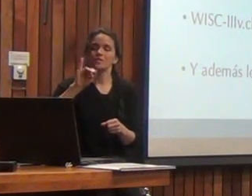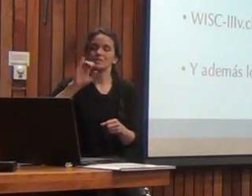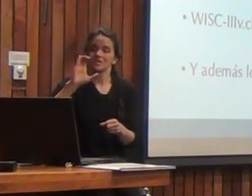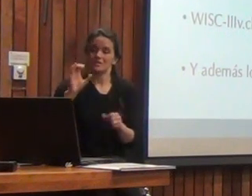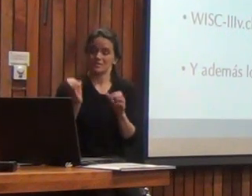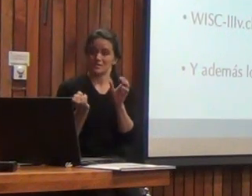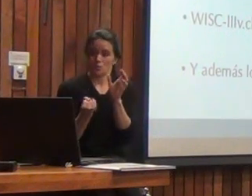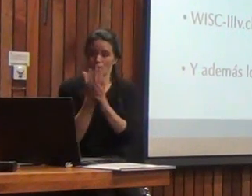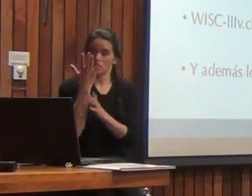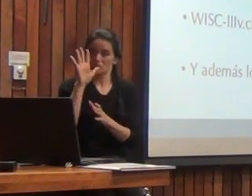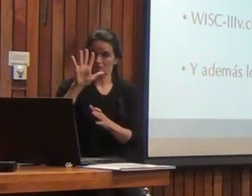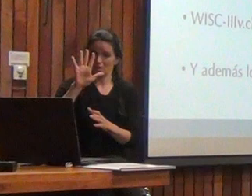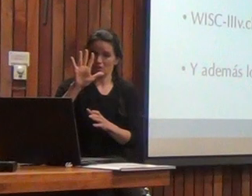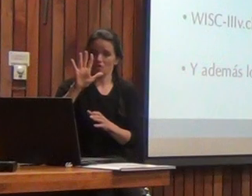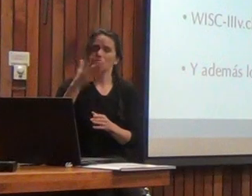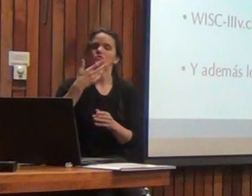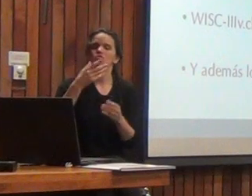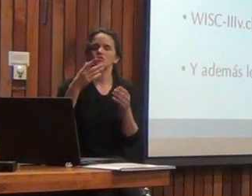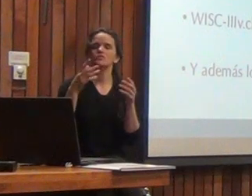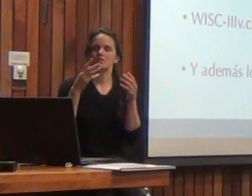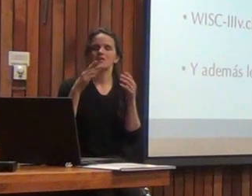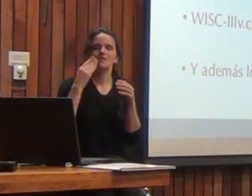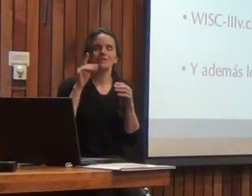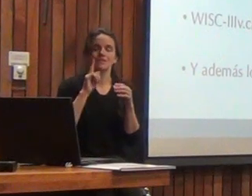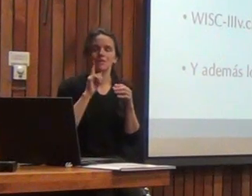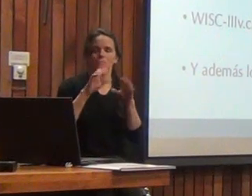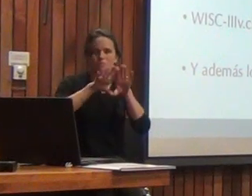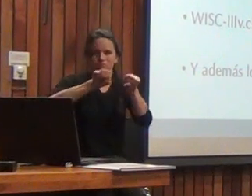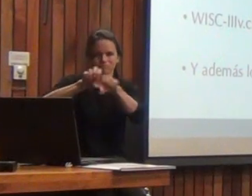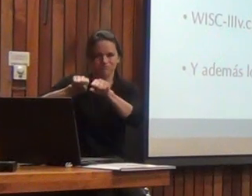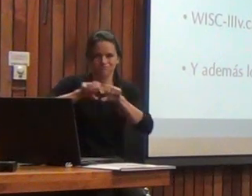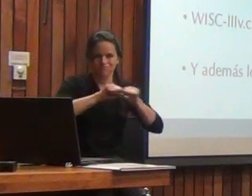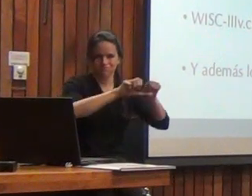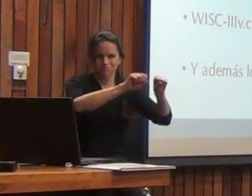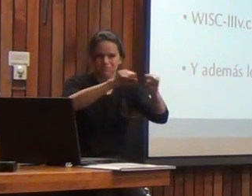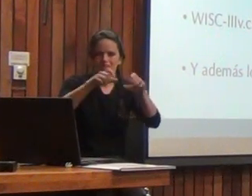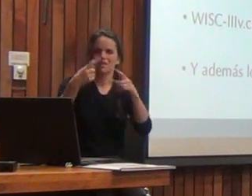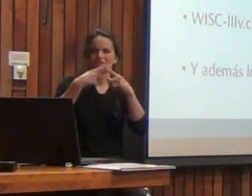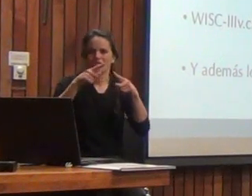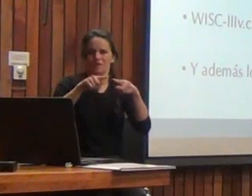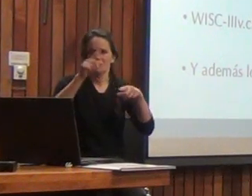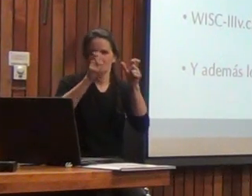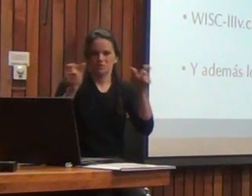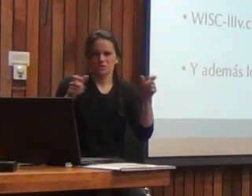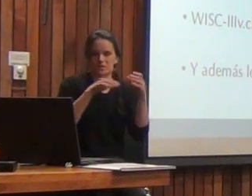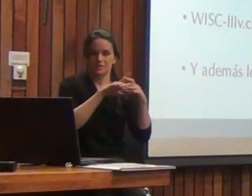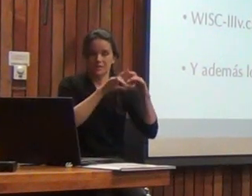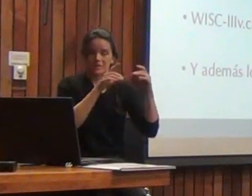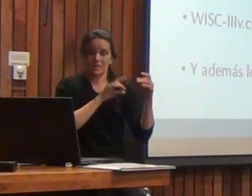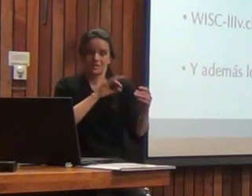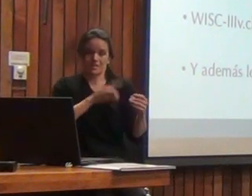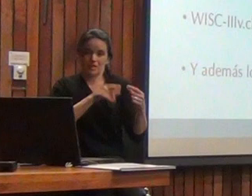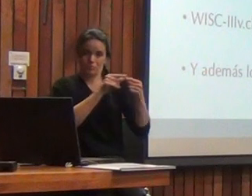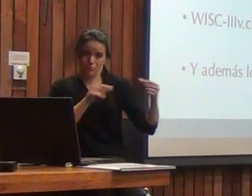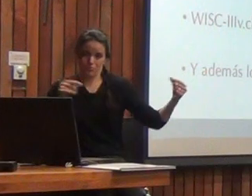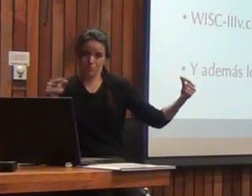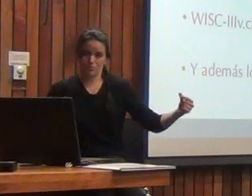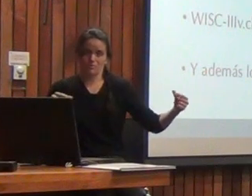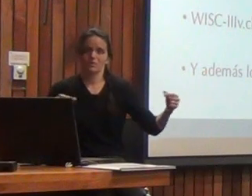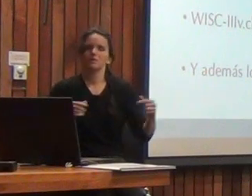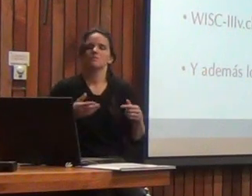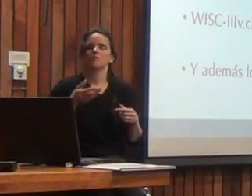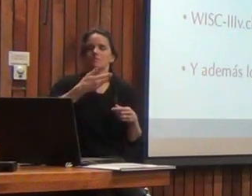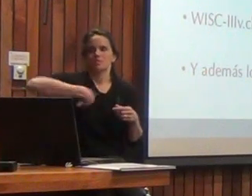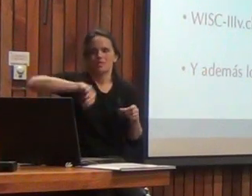¿ya? Y a lo largo de todo Chile. Y eso vale mucho, porque ahora tenemos una red de colegas y de